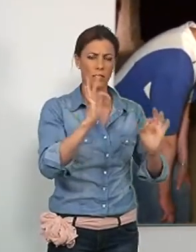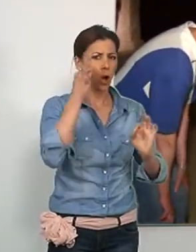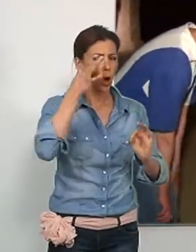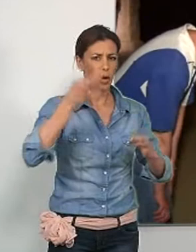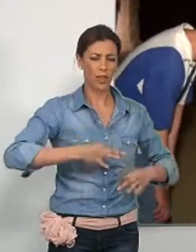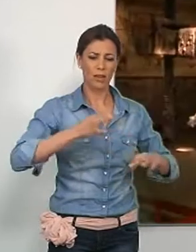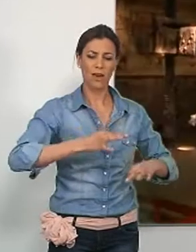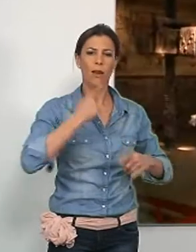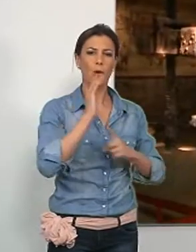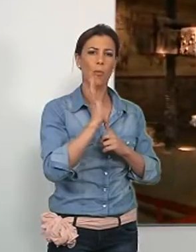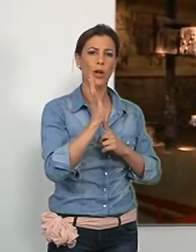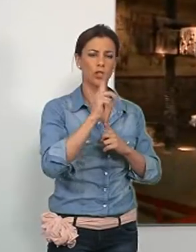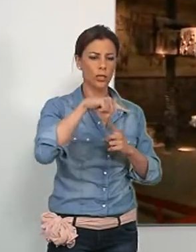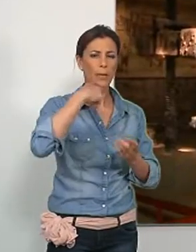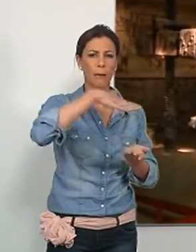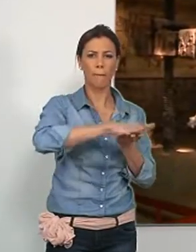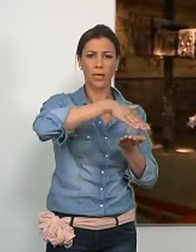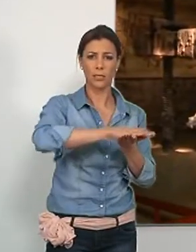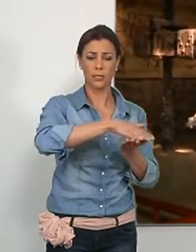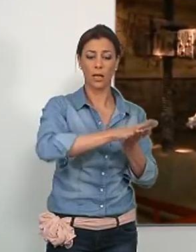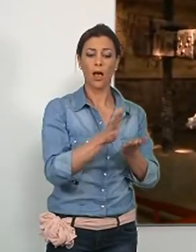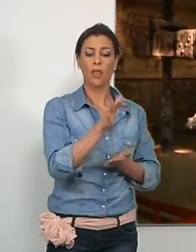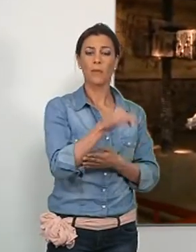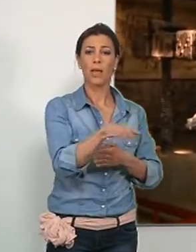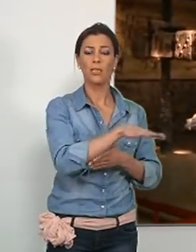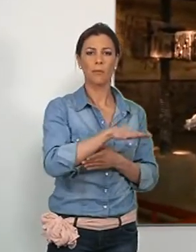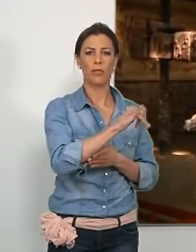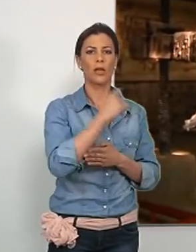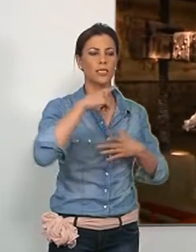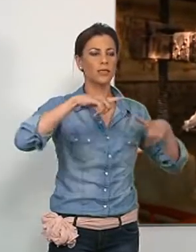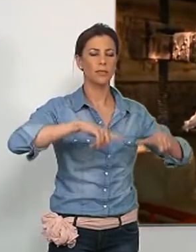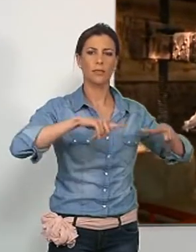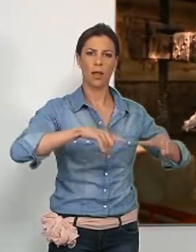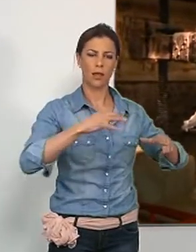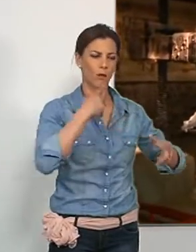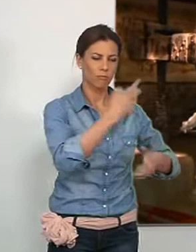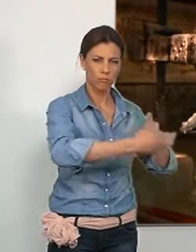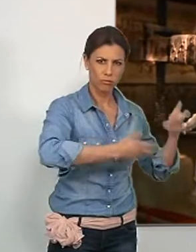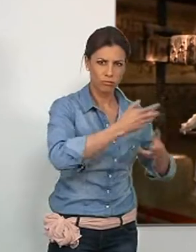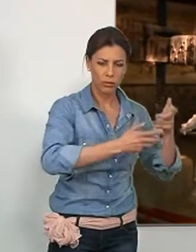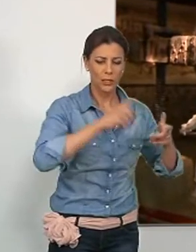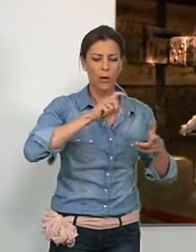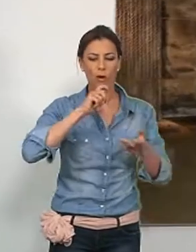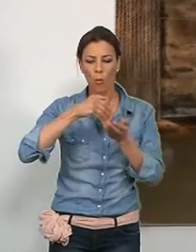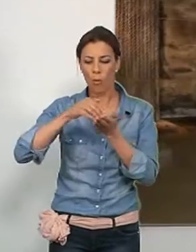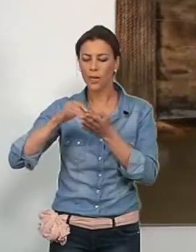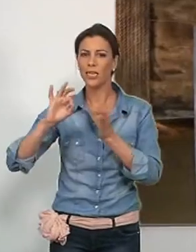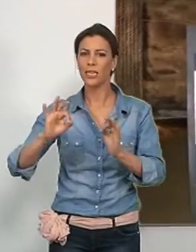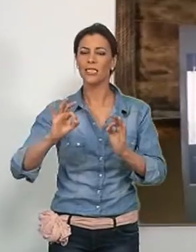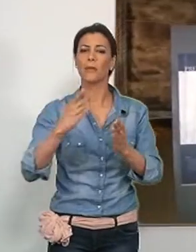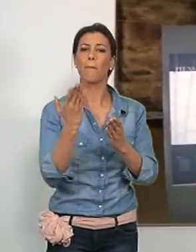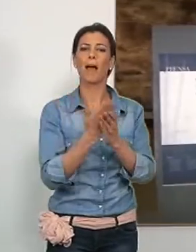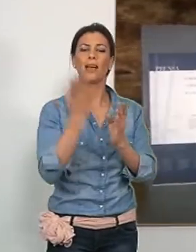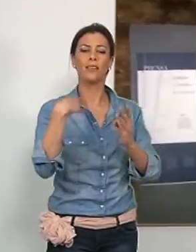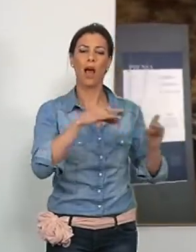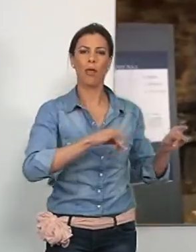original, tanto de molinos y prensa. Igualmente, el espacio cuenta con salas de cocción y purga de los panes de